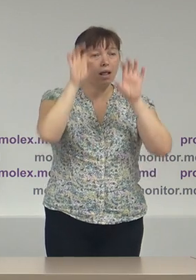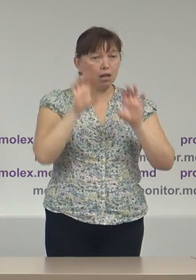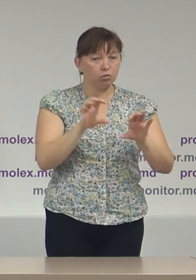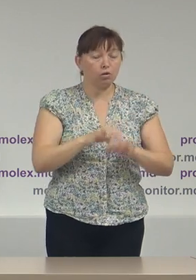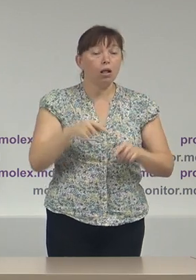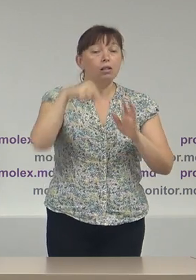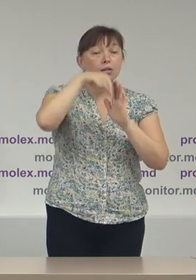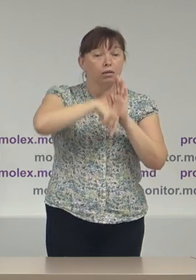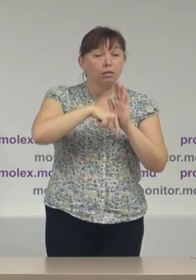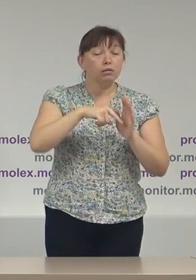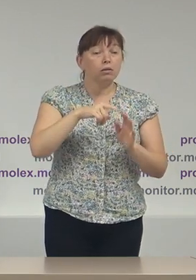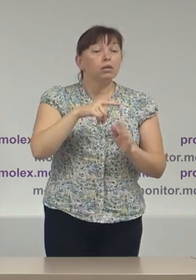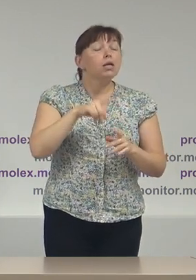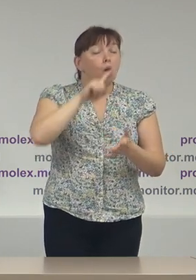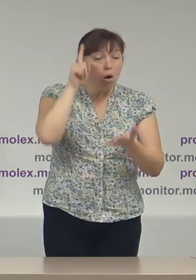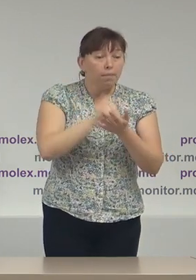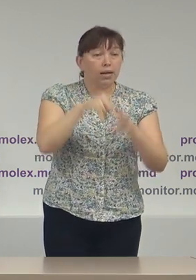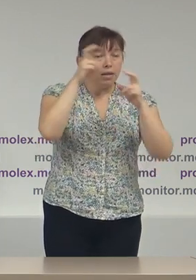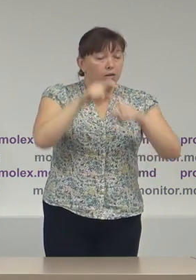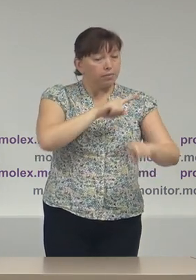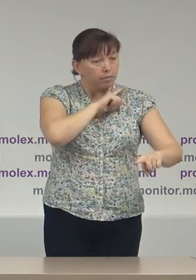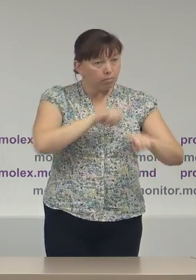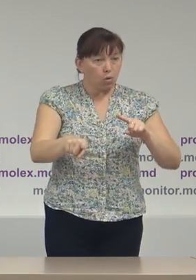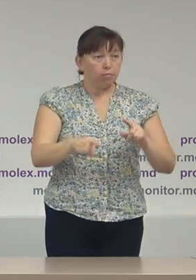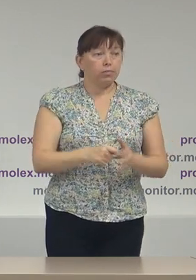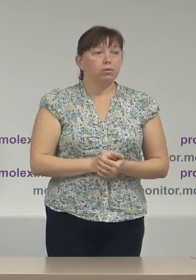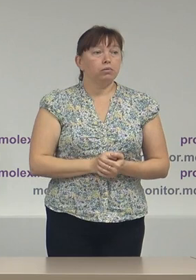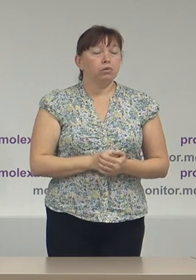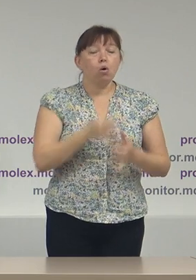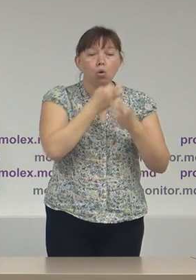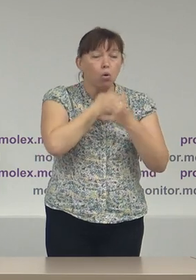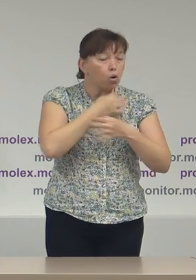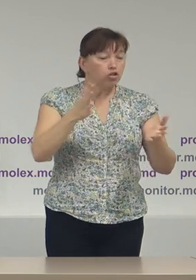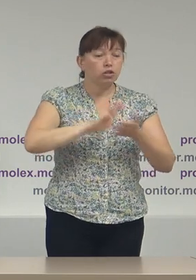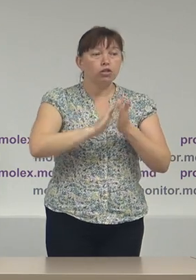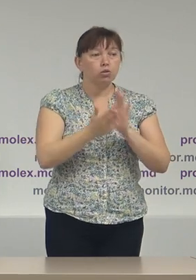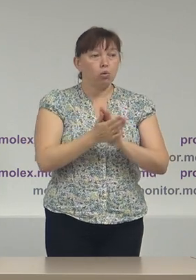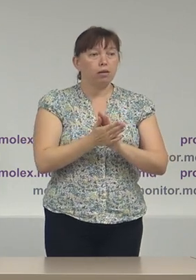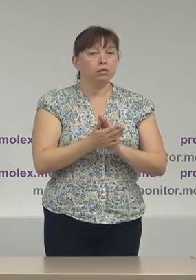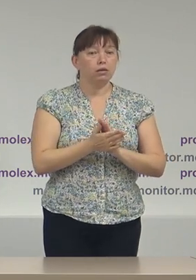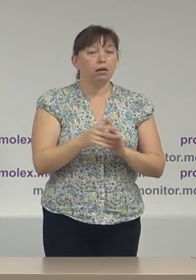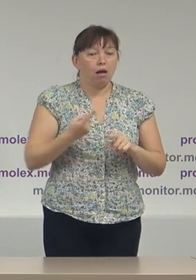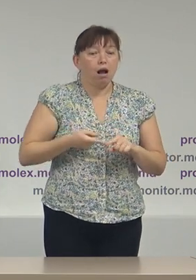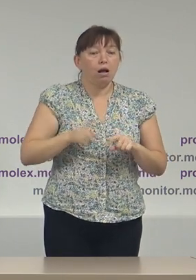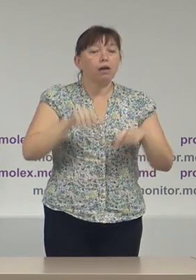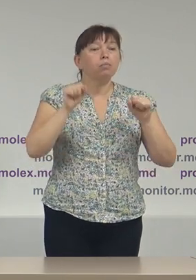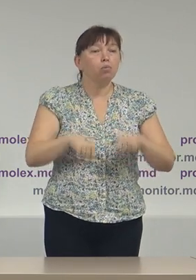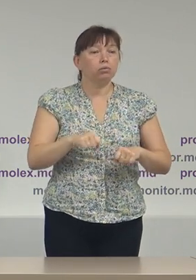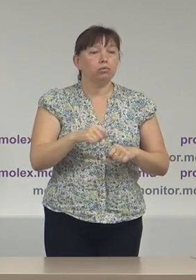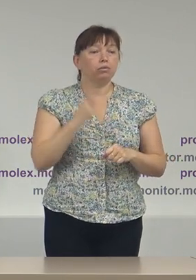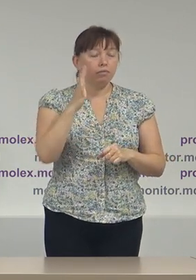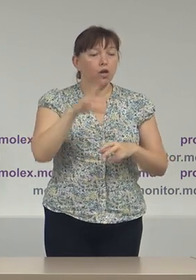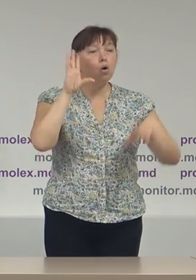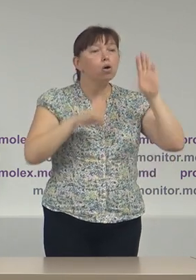ei sunt obligați să examineze prompt orice situații care pot fi